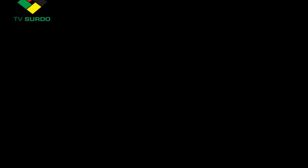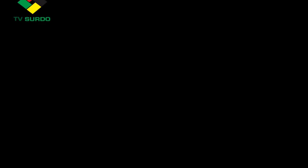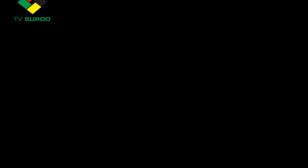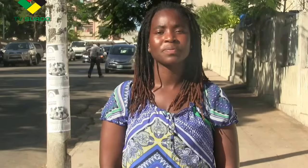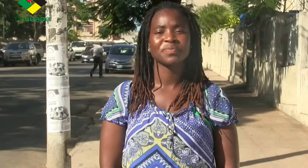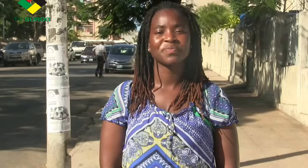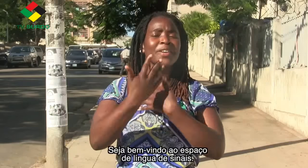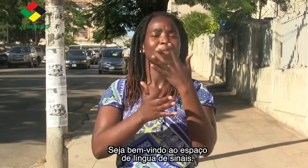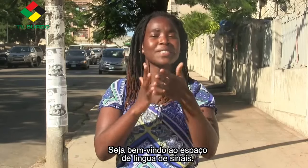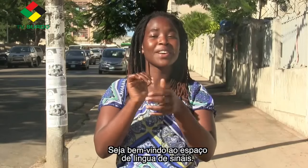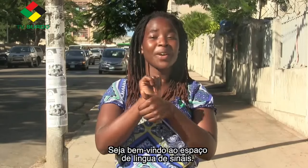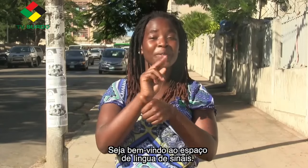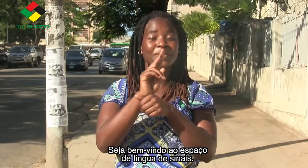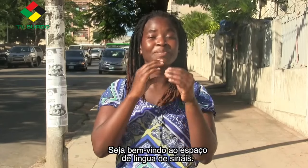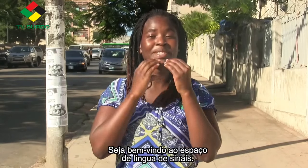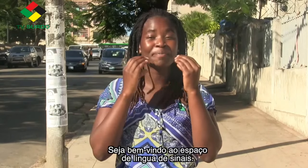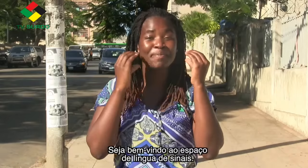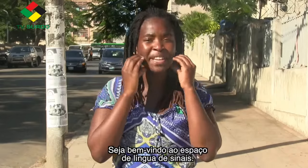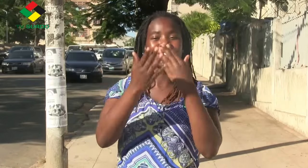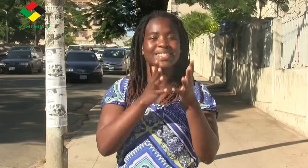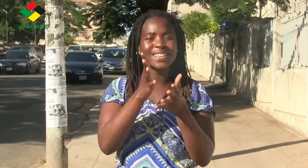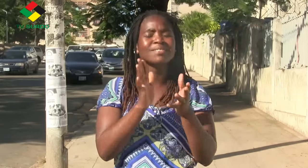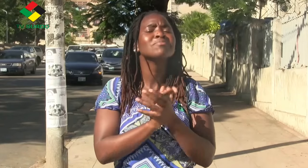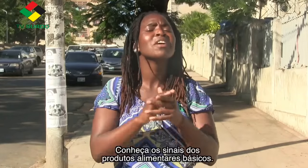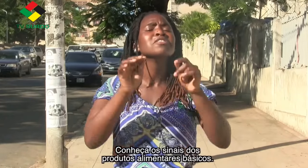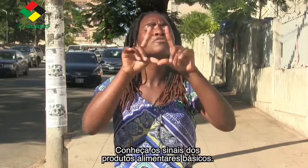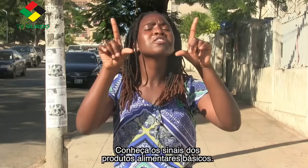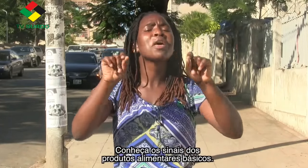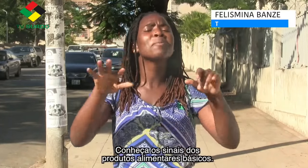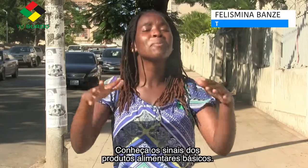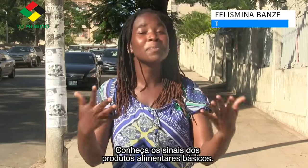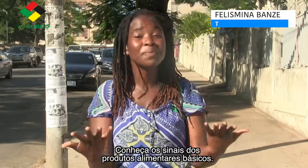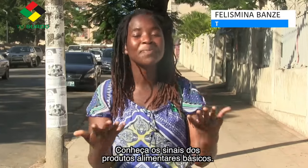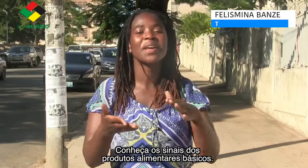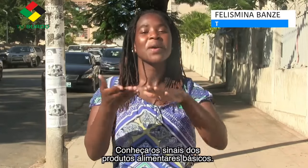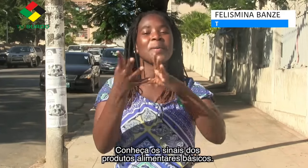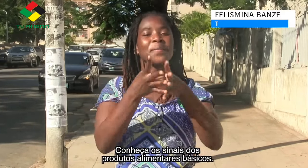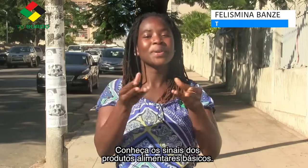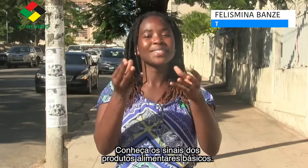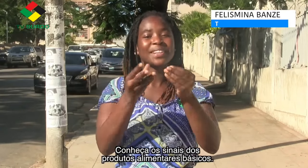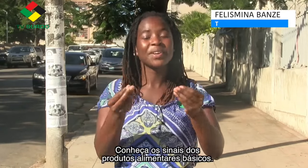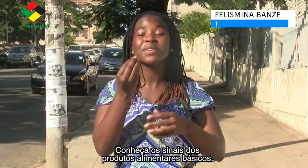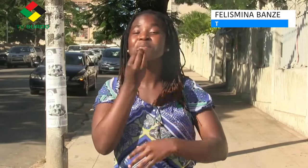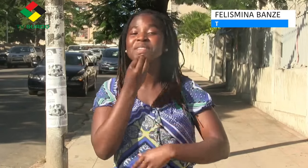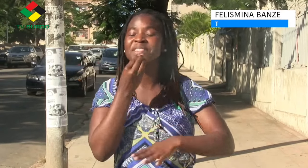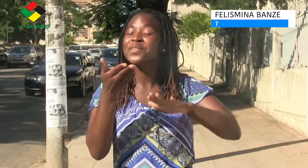Seja bem-vindo ao Espaço de Língua. Conheça os sinais dos produtos alimentares básicos.